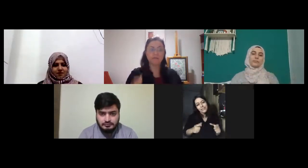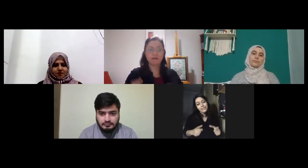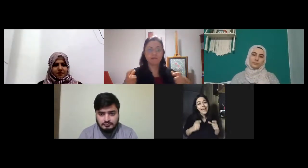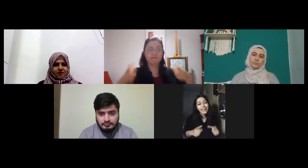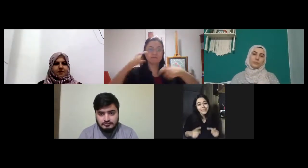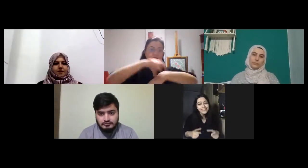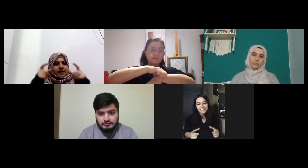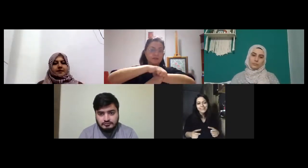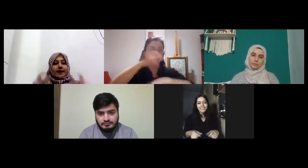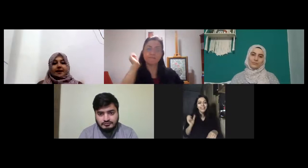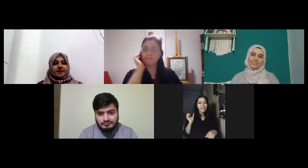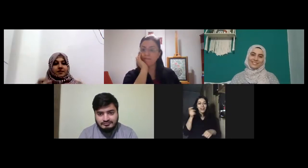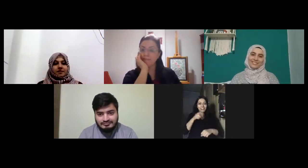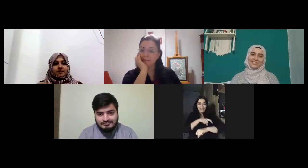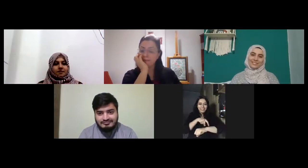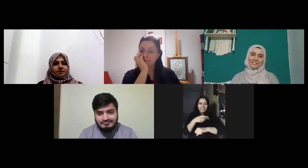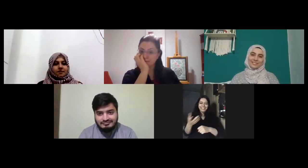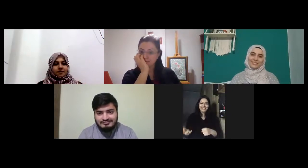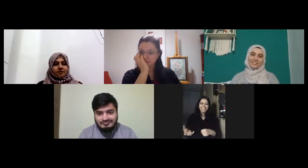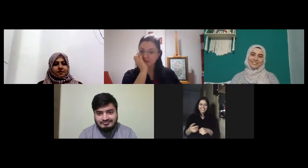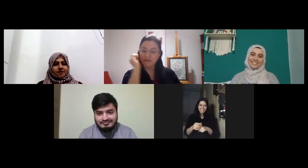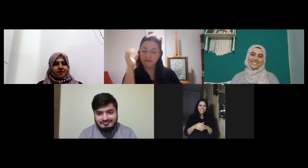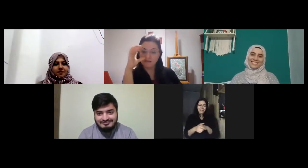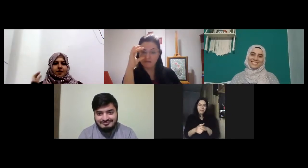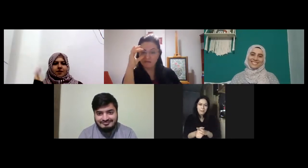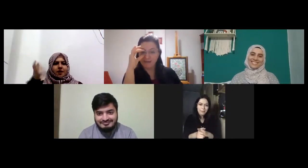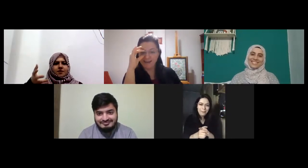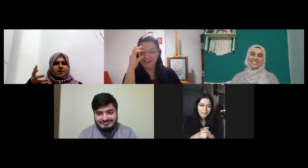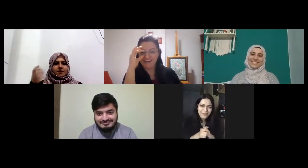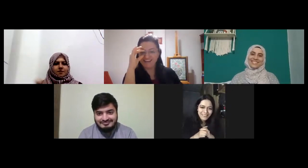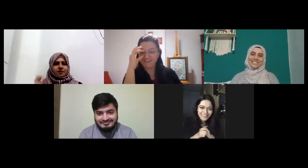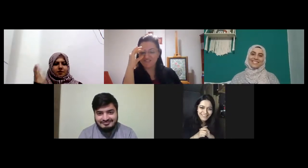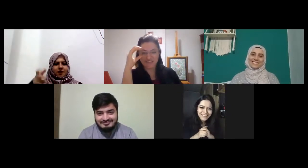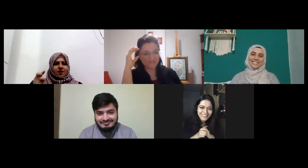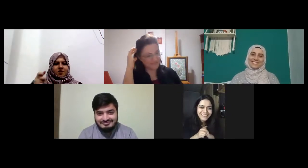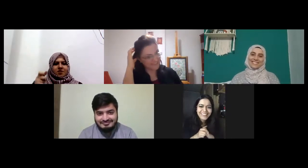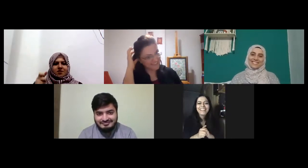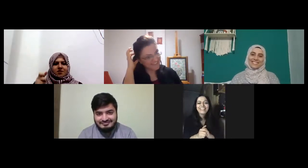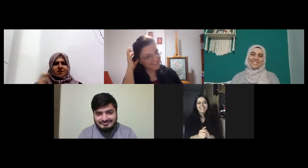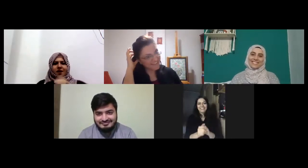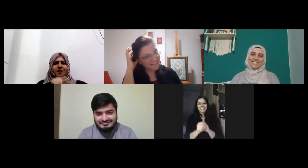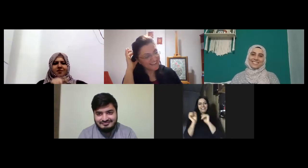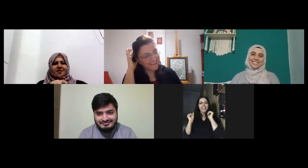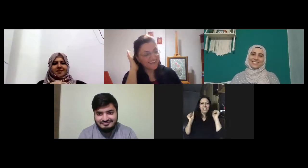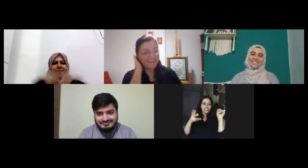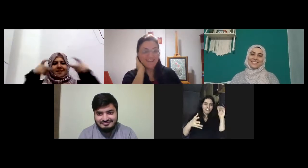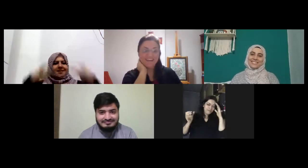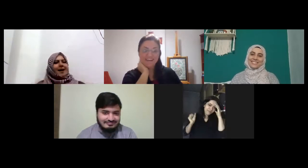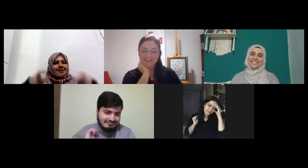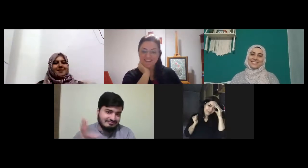neredesin kaç saattir kaç saattir neredesin